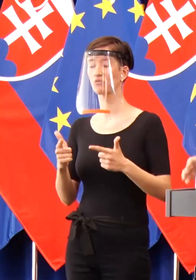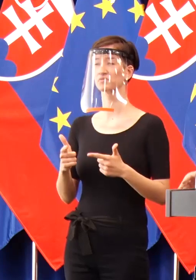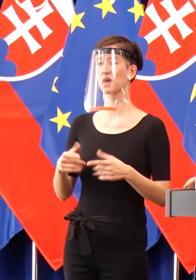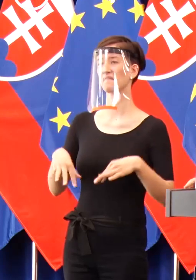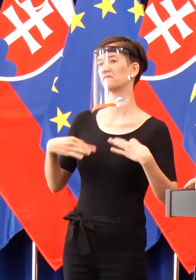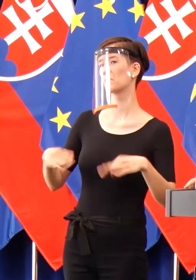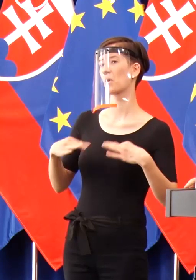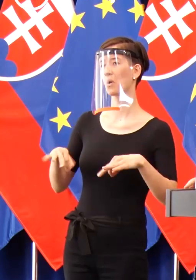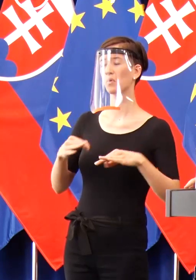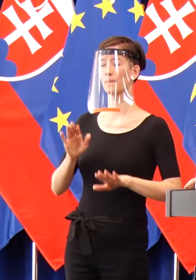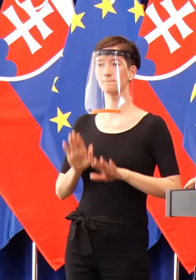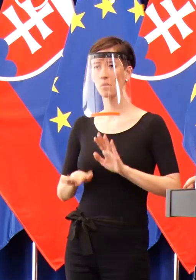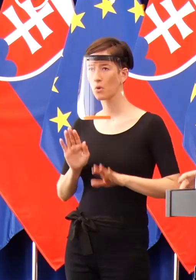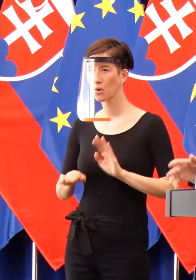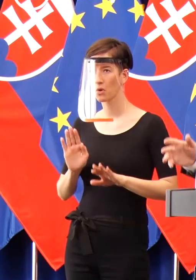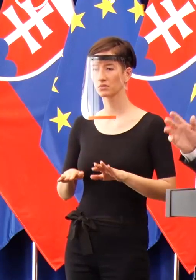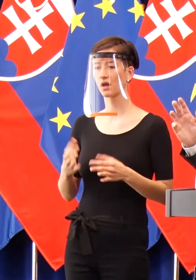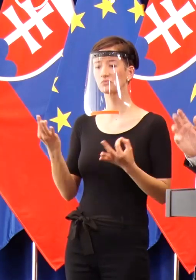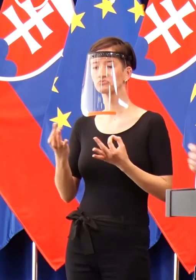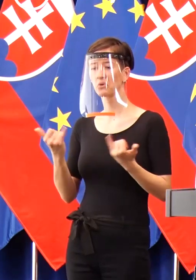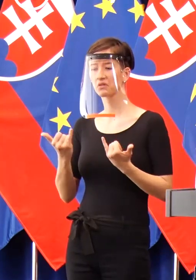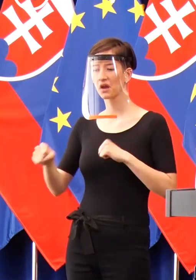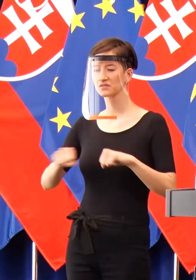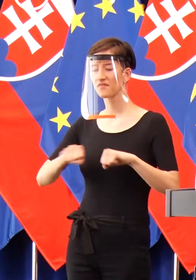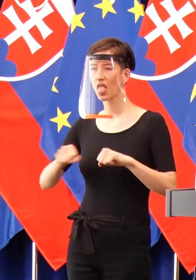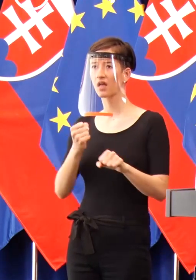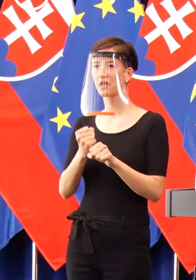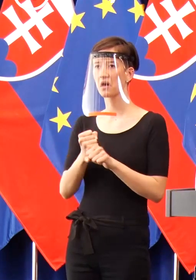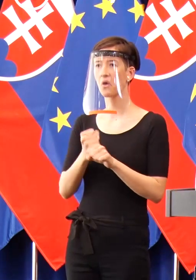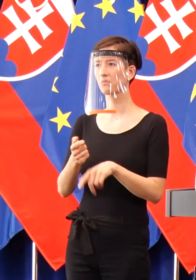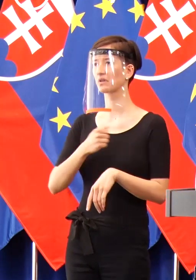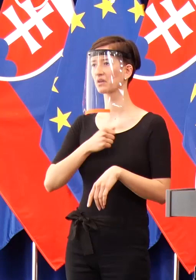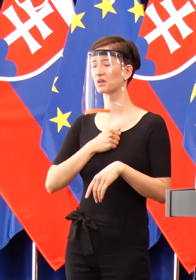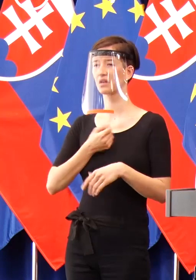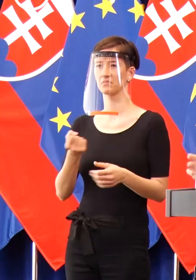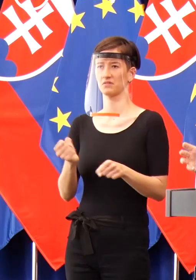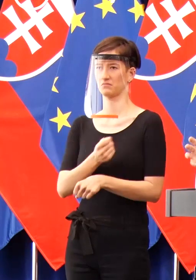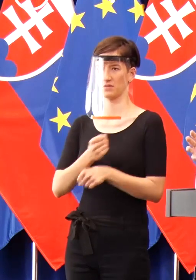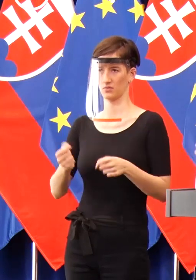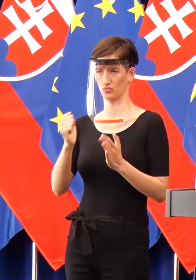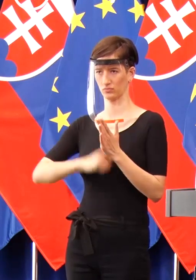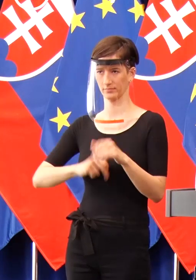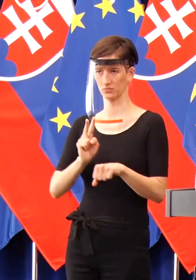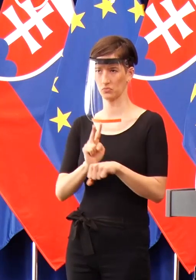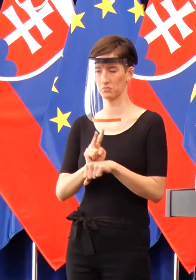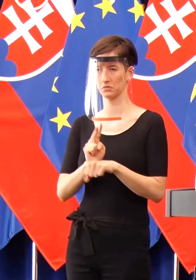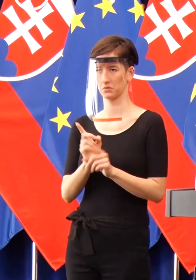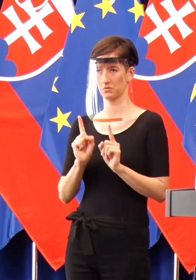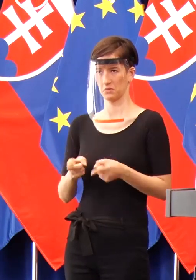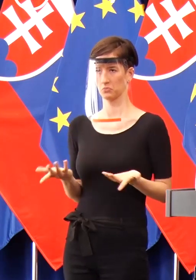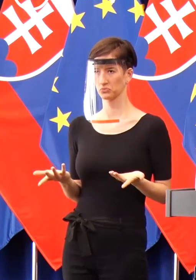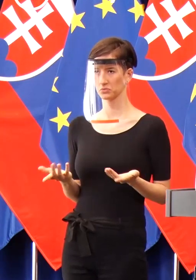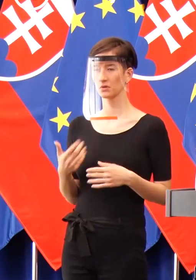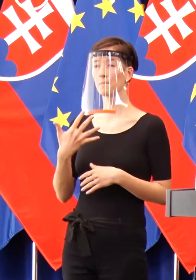svoje facebookové statusy, že čo tu však na nejakú chrípku zomre 800 ľudí a tuto kvôli 500